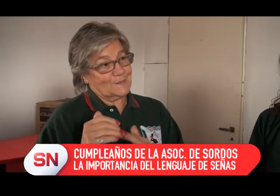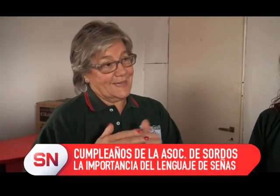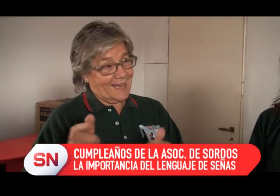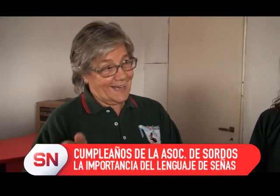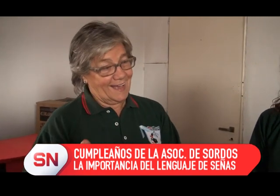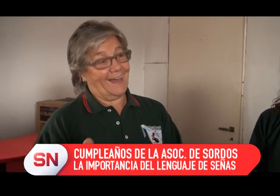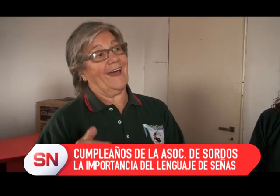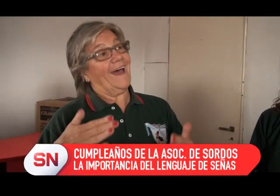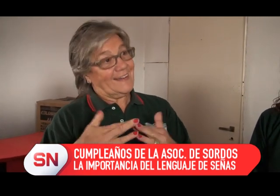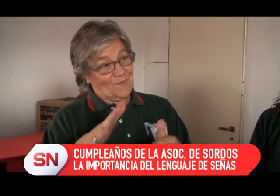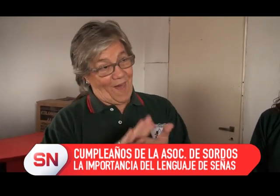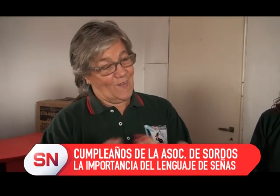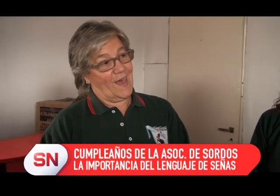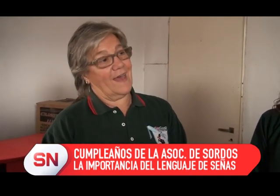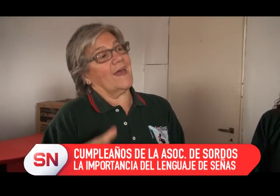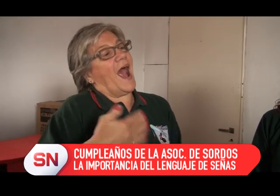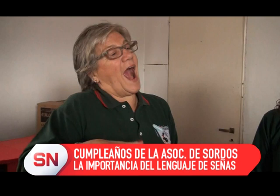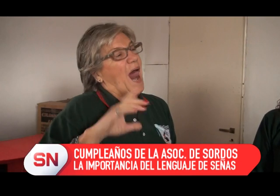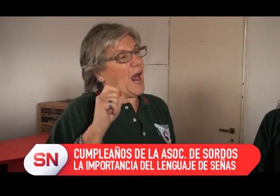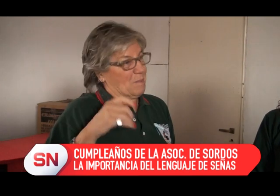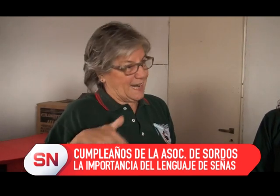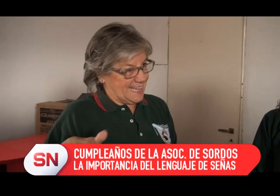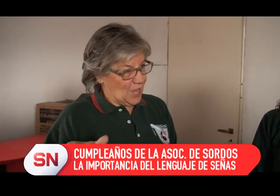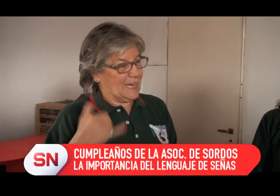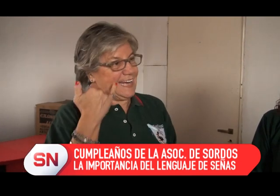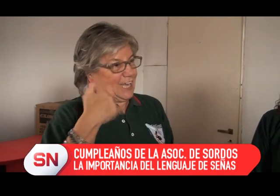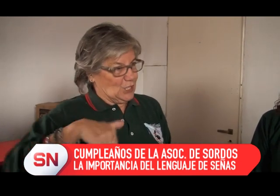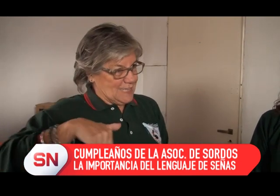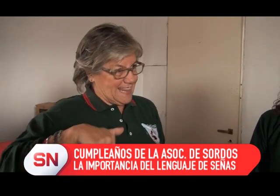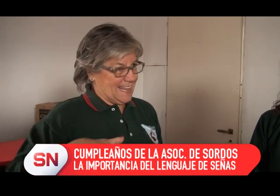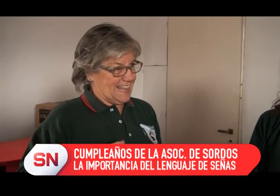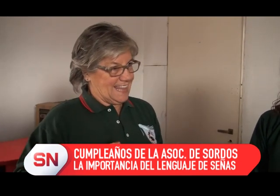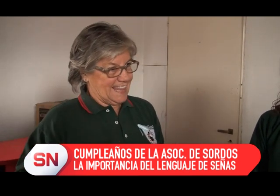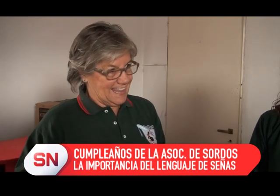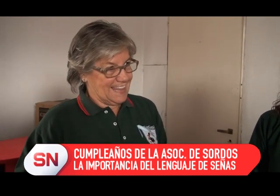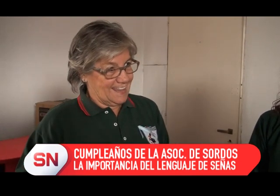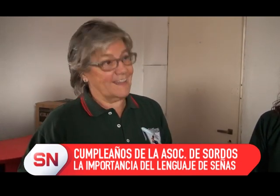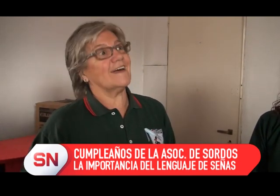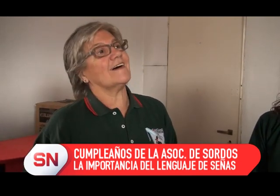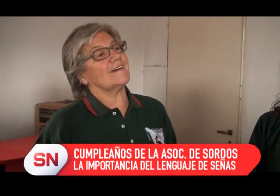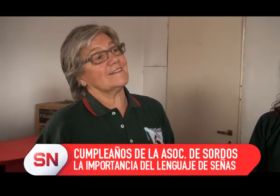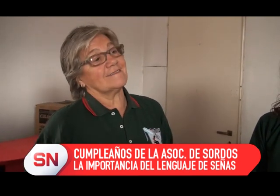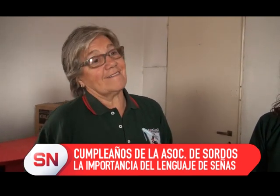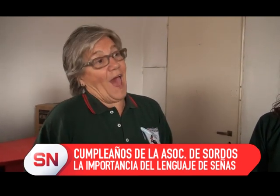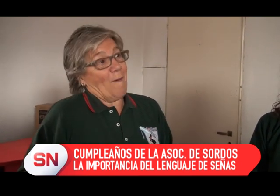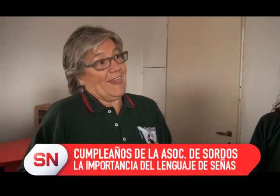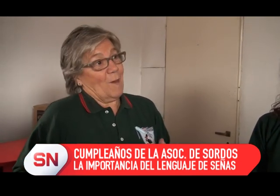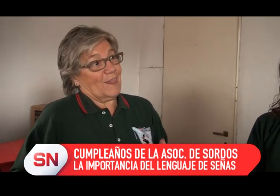poder construir lo que es la sede, sí, y bueno hoy en día tenemos casa propia, Clavarino, Esquina y Rigor,